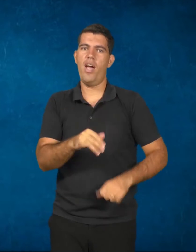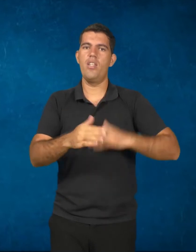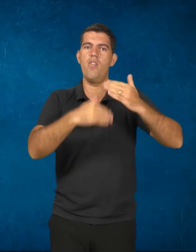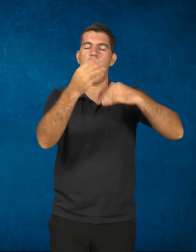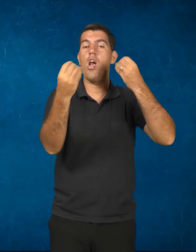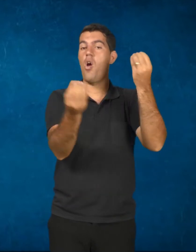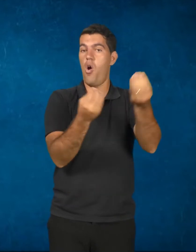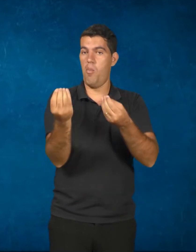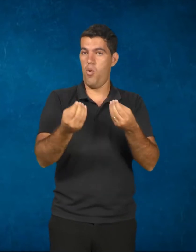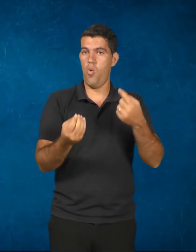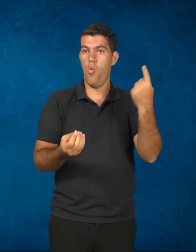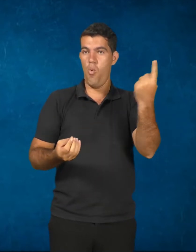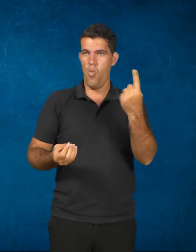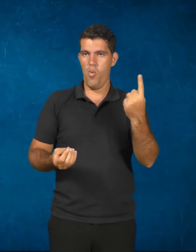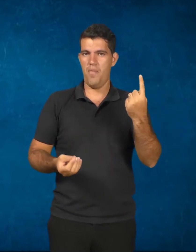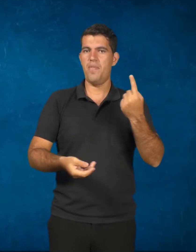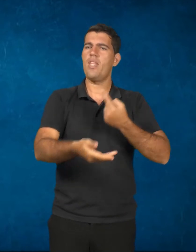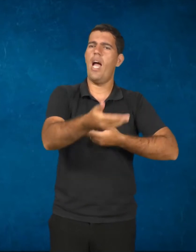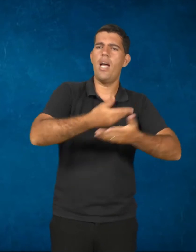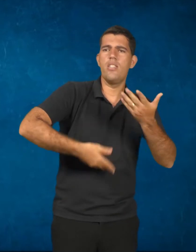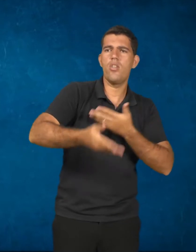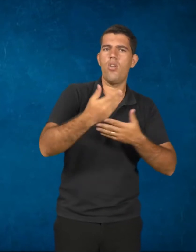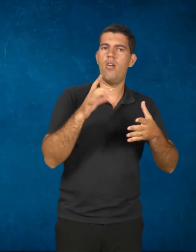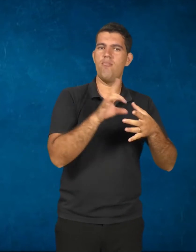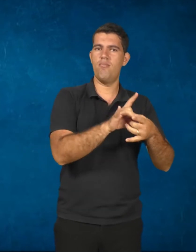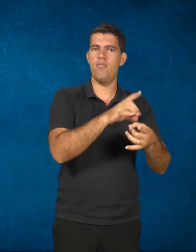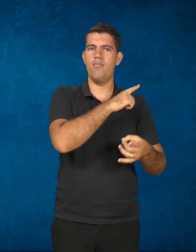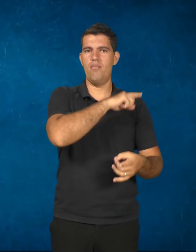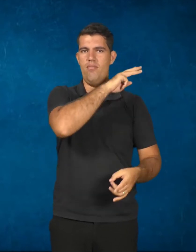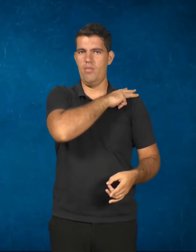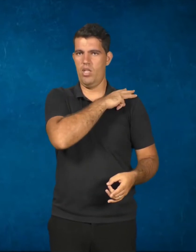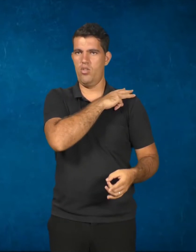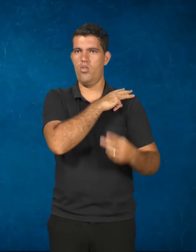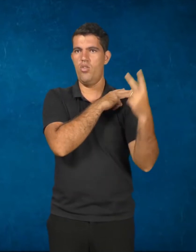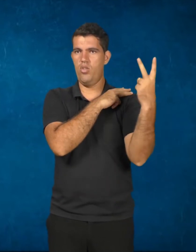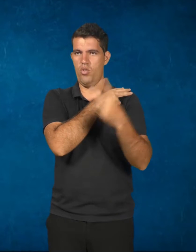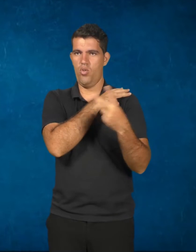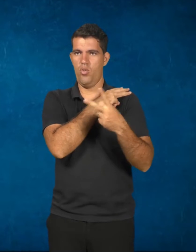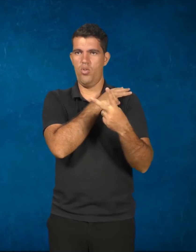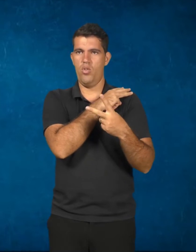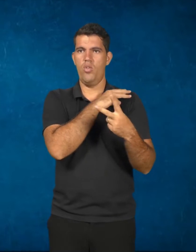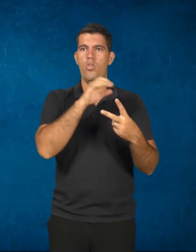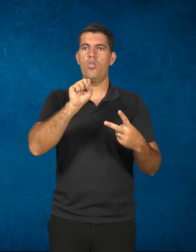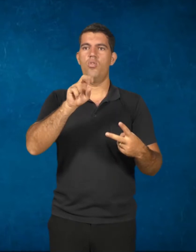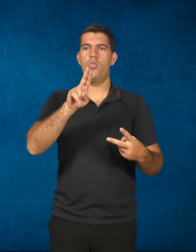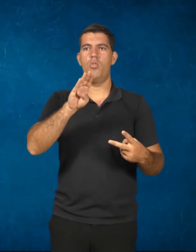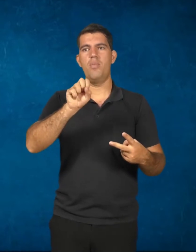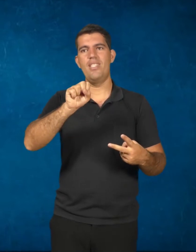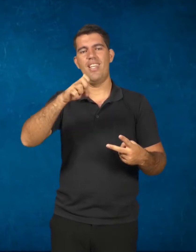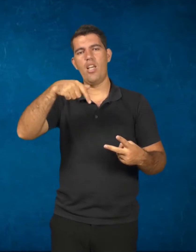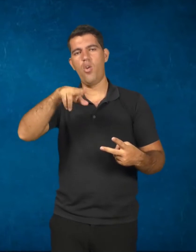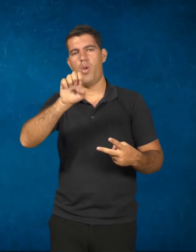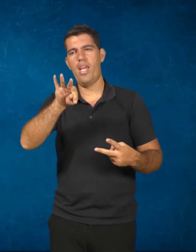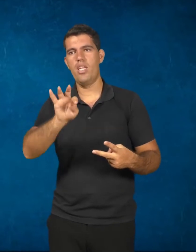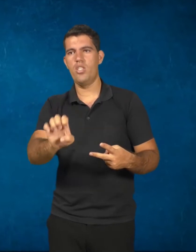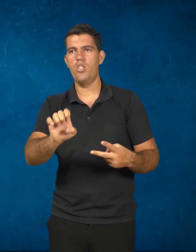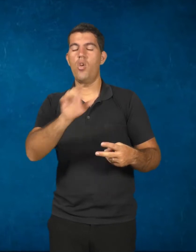formas. 1. Articulada com o ensino médio. E 2. Subsequente em cursos destinados a quem já